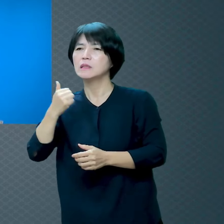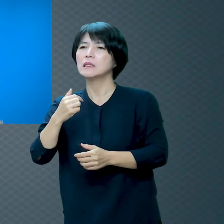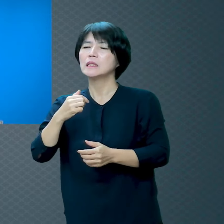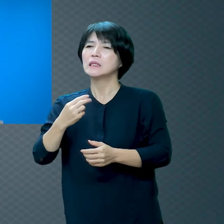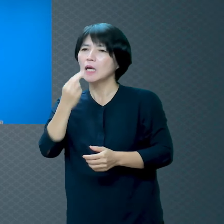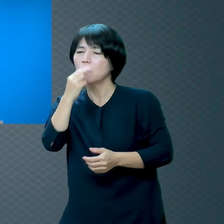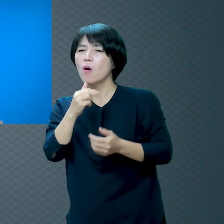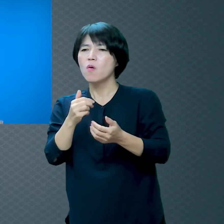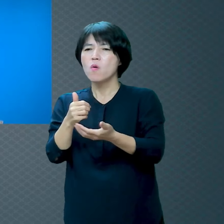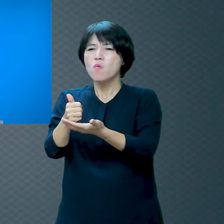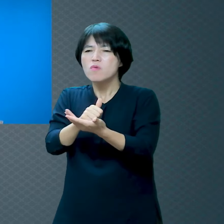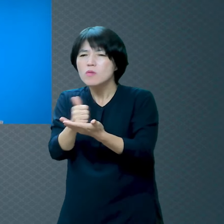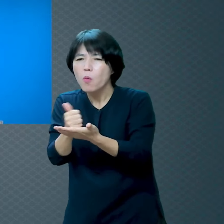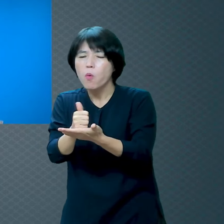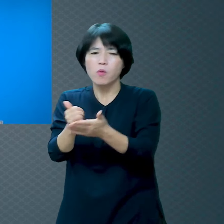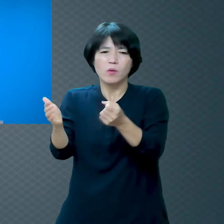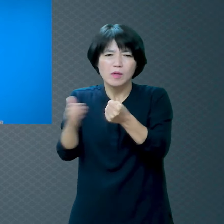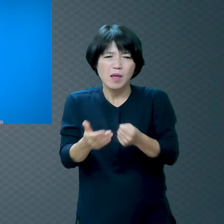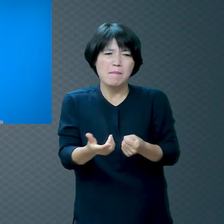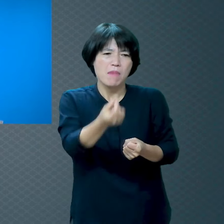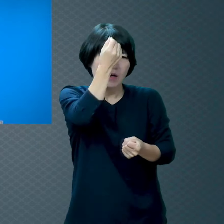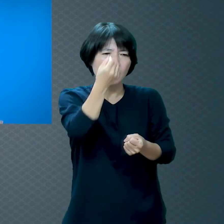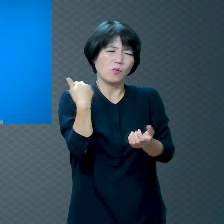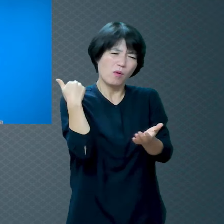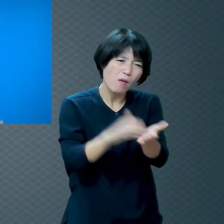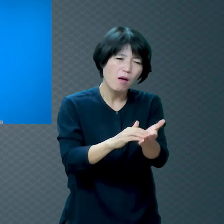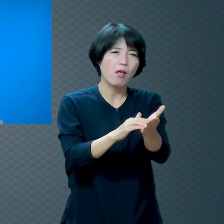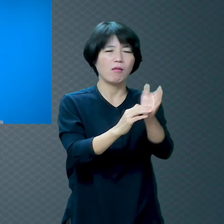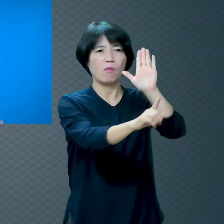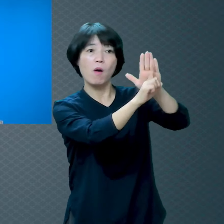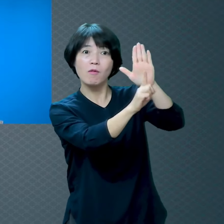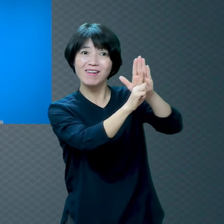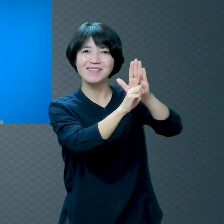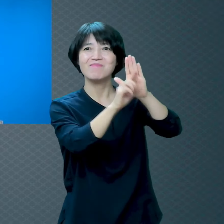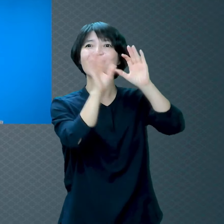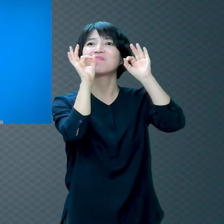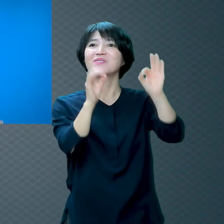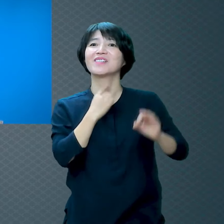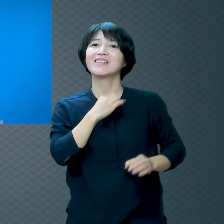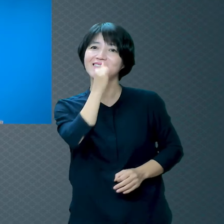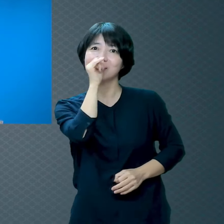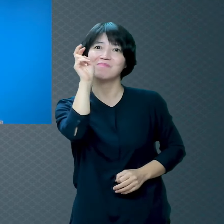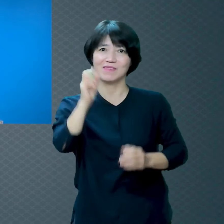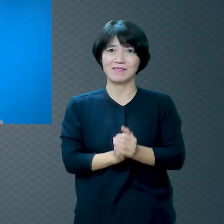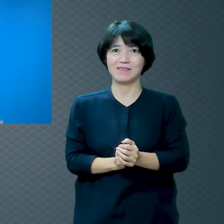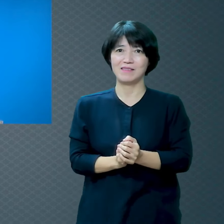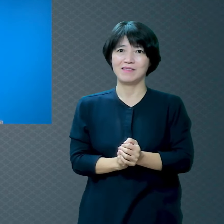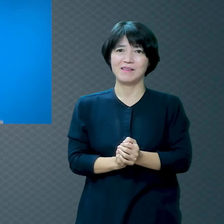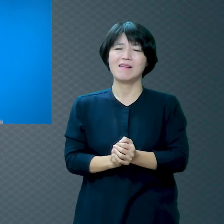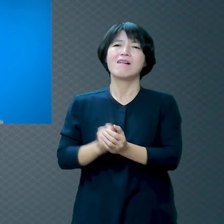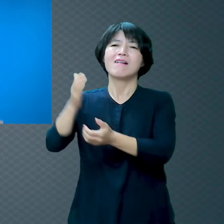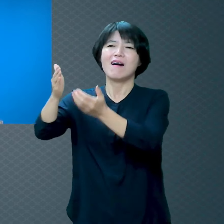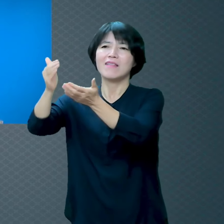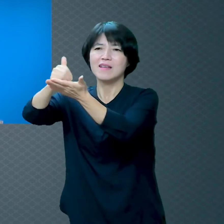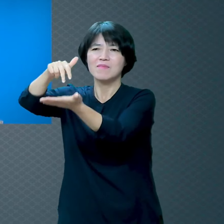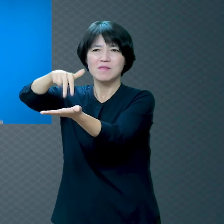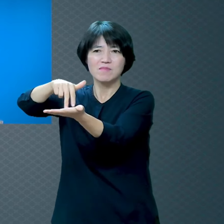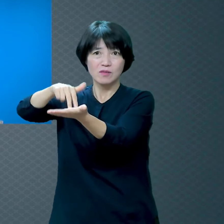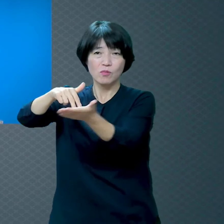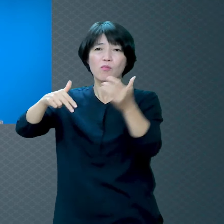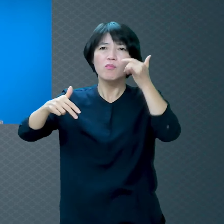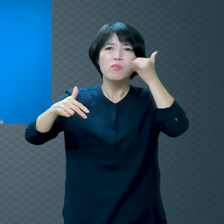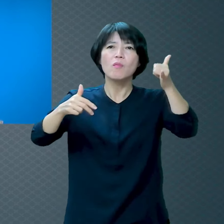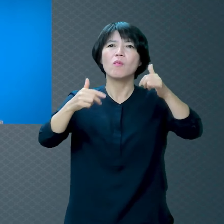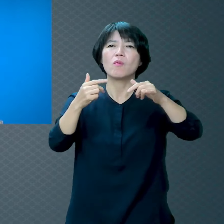이런 내용들을 우리가 종종 보잖아요 하나님은 우리를 구원하기를 원하시는 겁니다